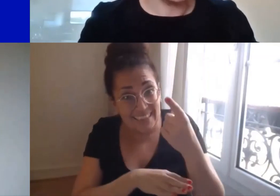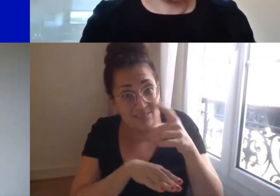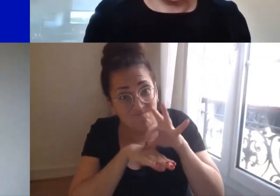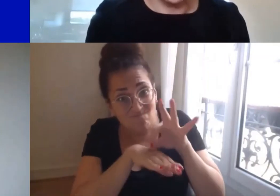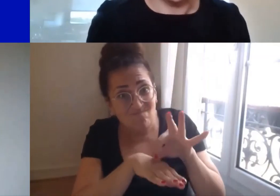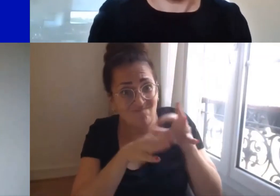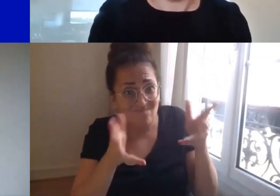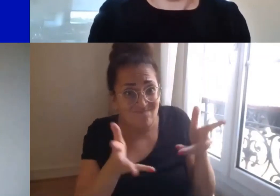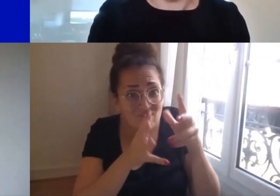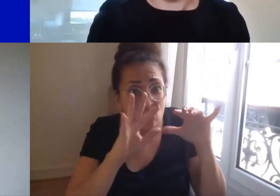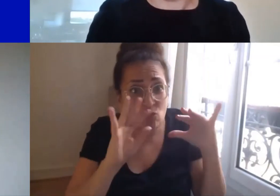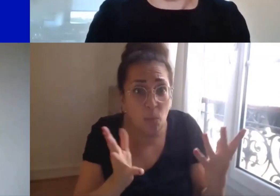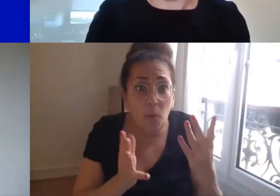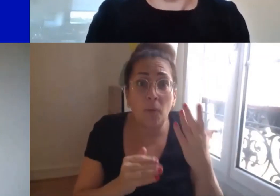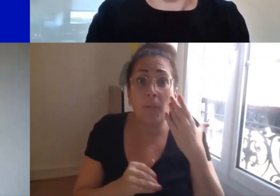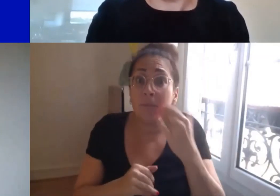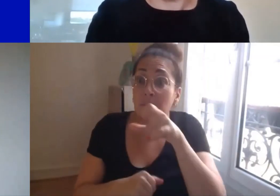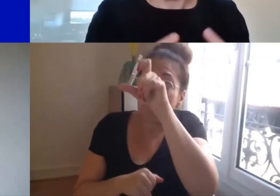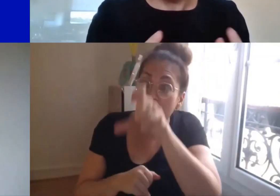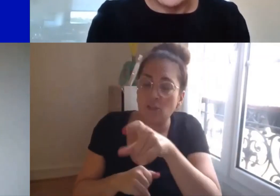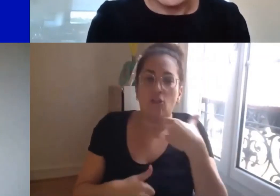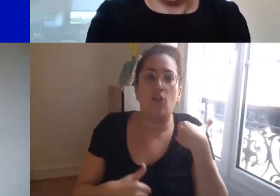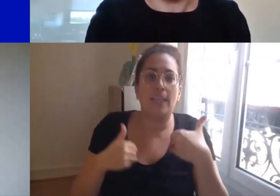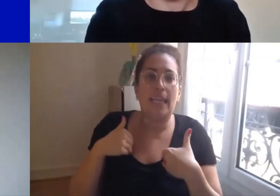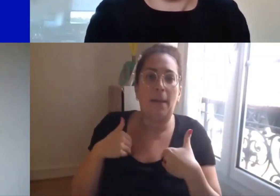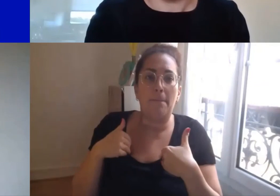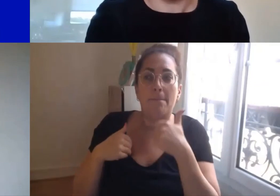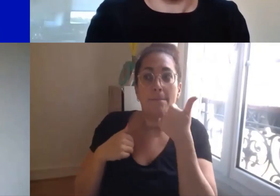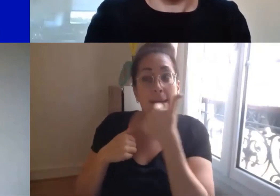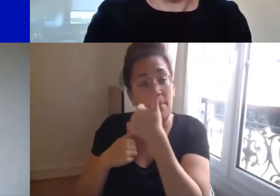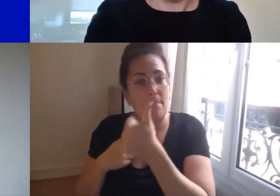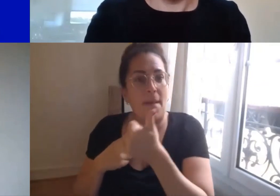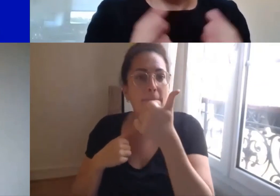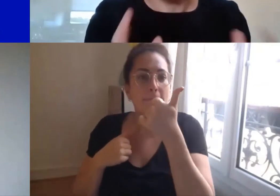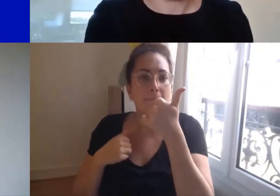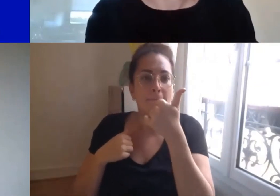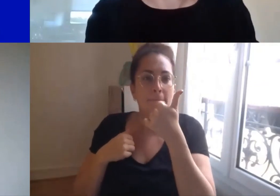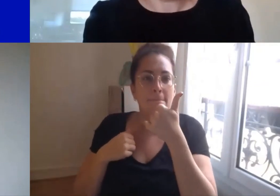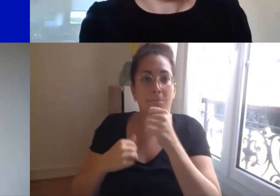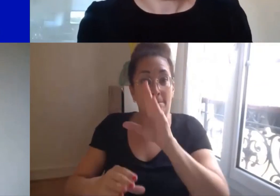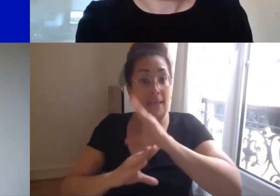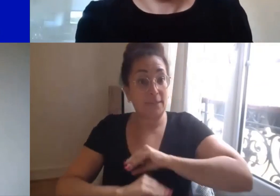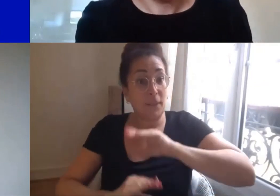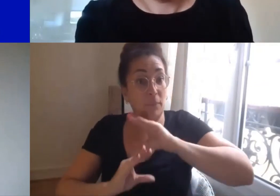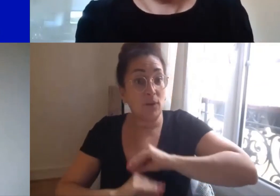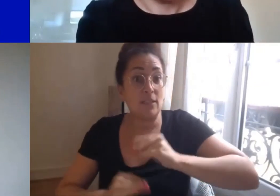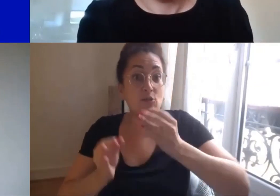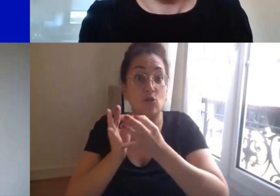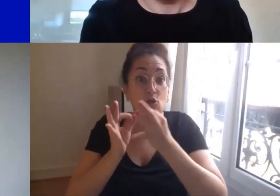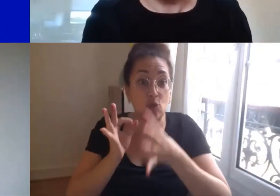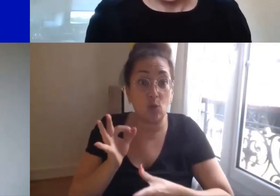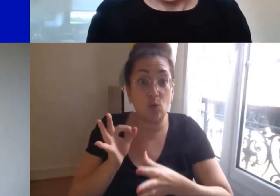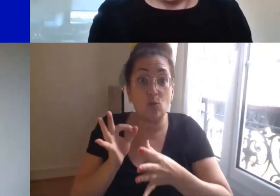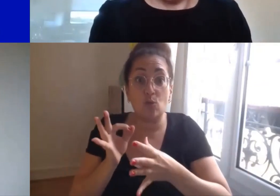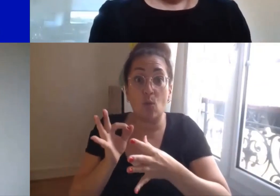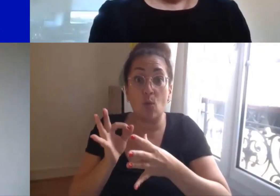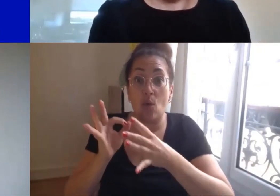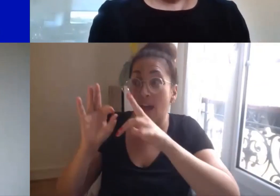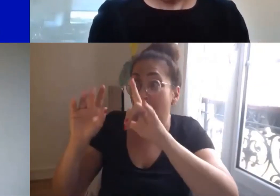ça permet un chantier entre guillemets une expérience qui permet donc d'élargir les solutions à toute autre personne